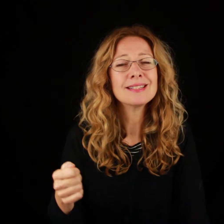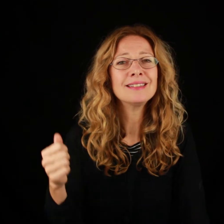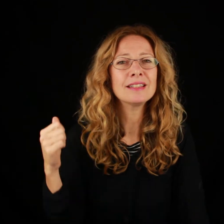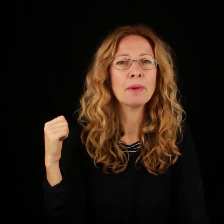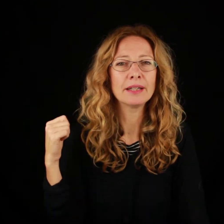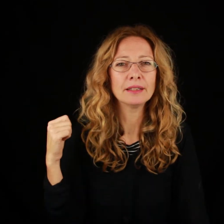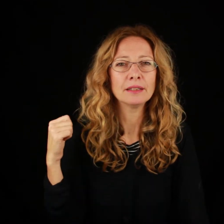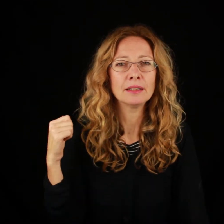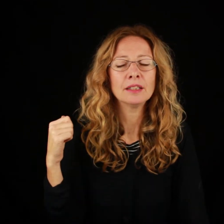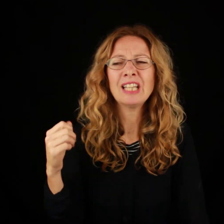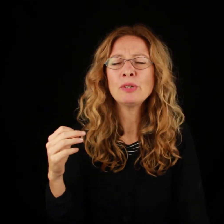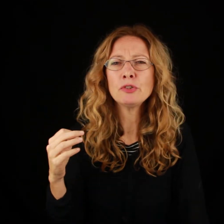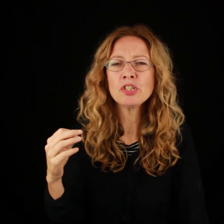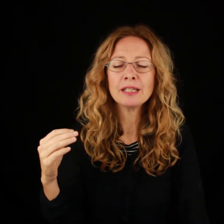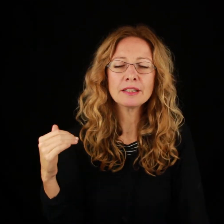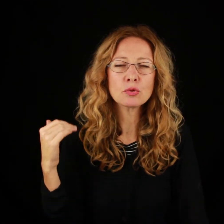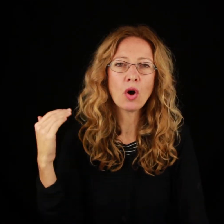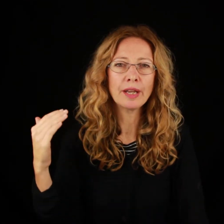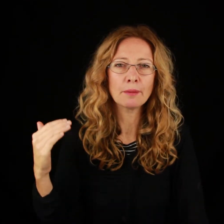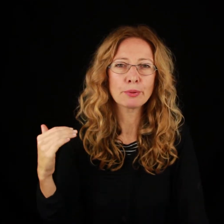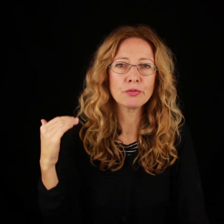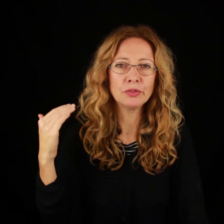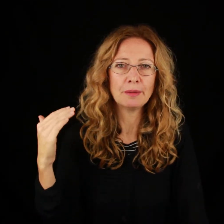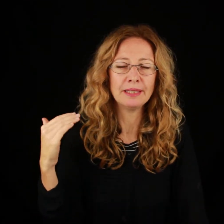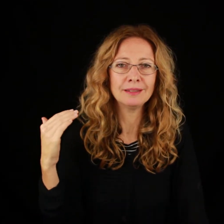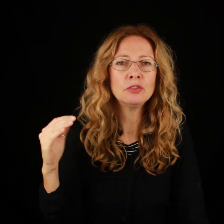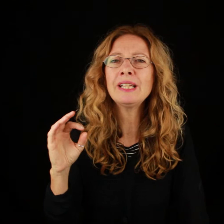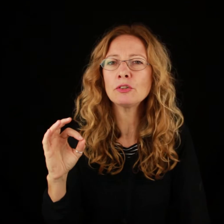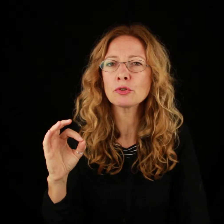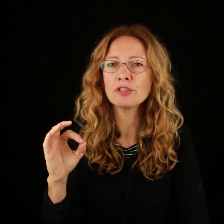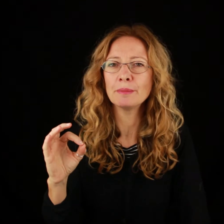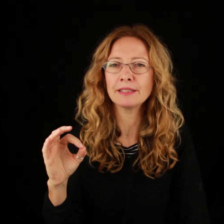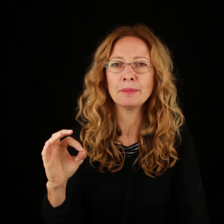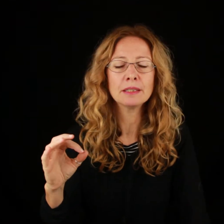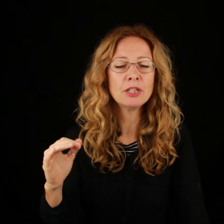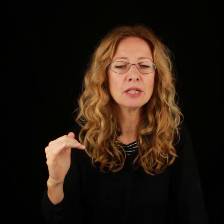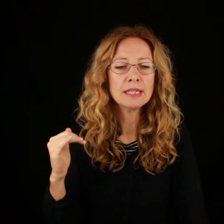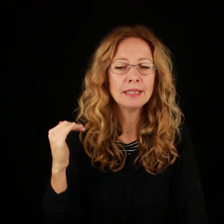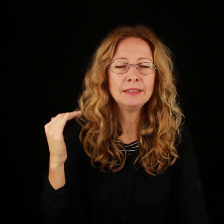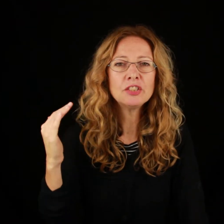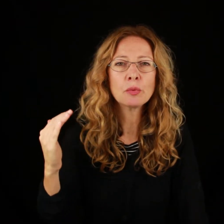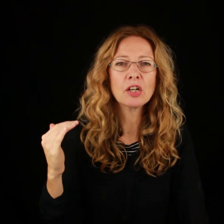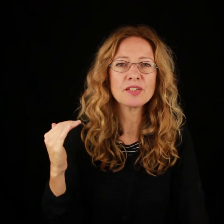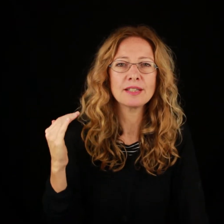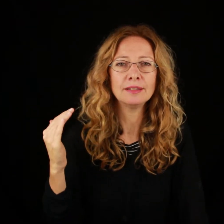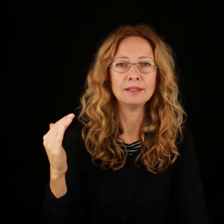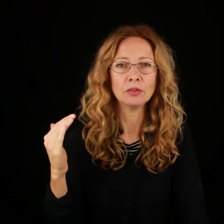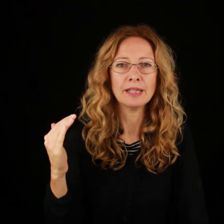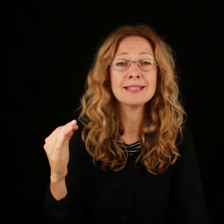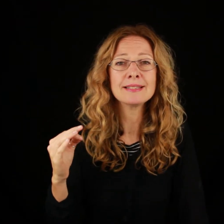sente chiamare da una voce che li risuona profondamente, non la riconosce immediatamente, però gli dice qualcosa di antico e si